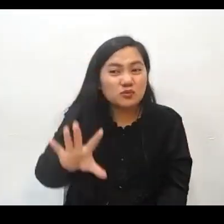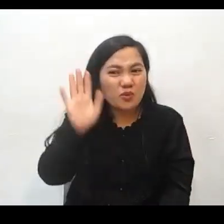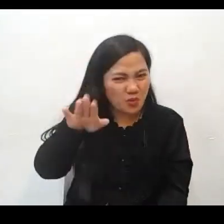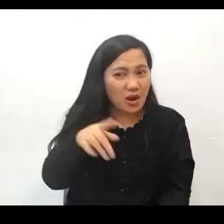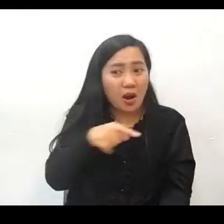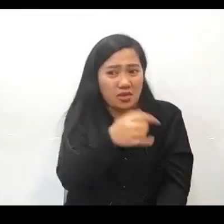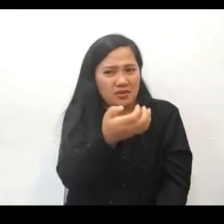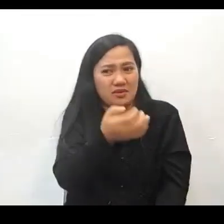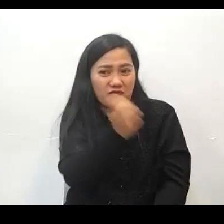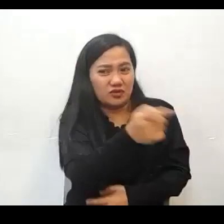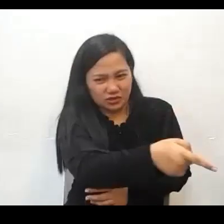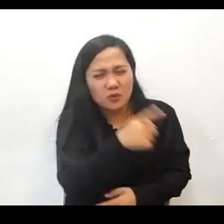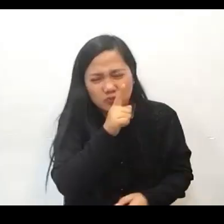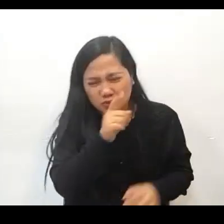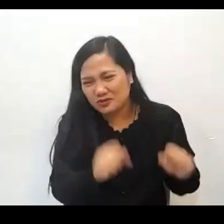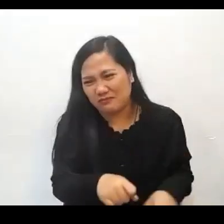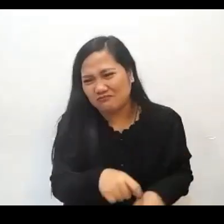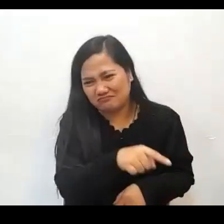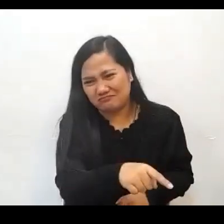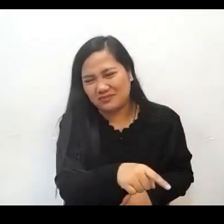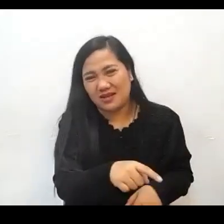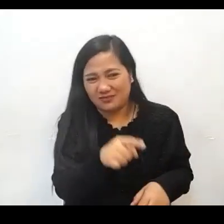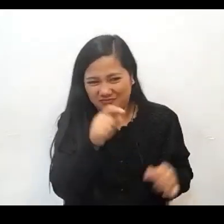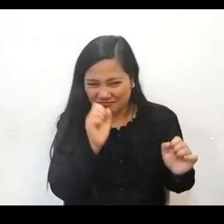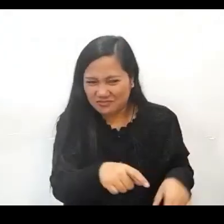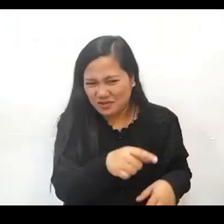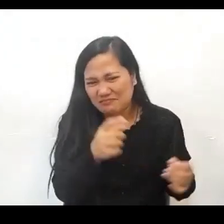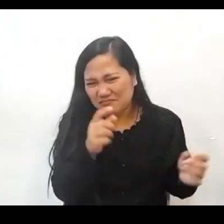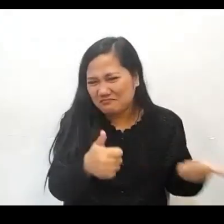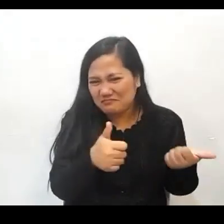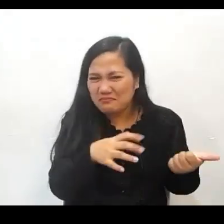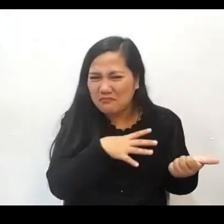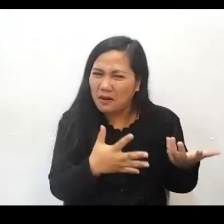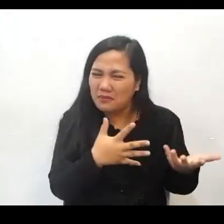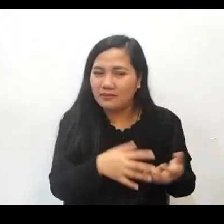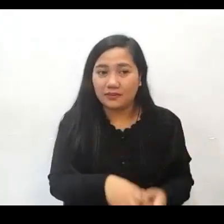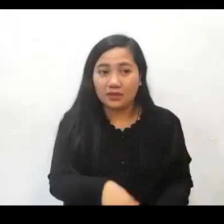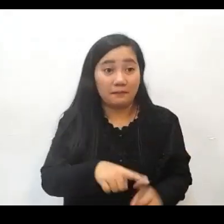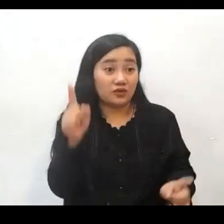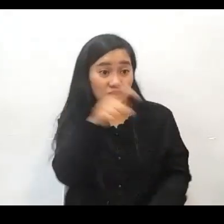you a cop? Kaya tanong ko sa kanya Diyos ka ba? Are you God? Diyos ka ba?